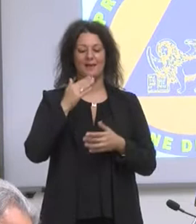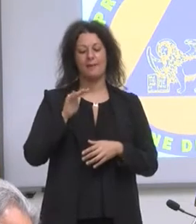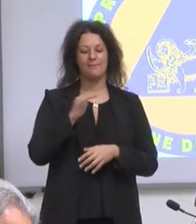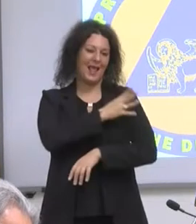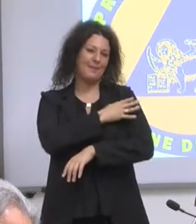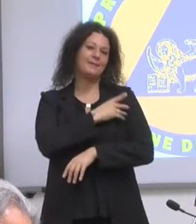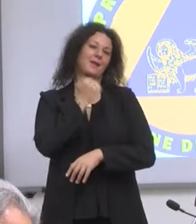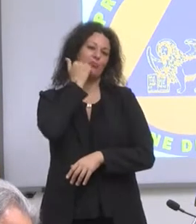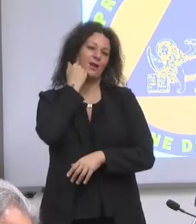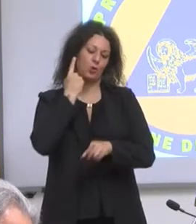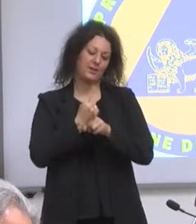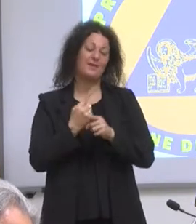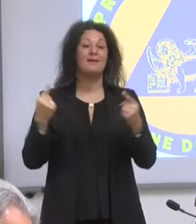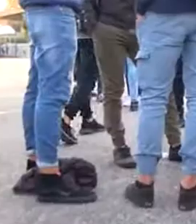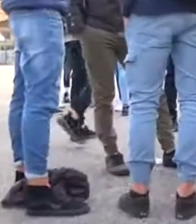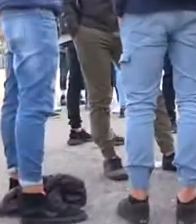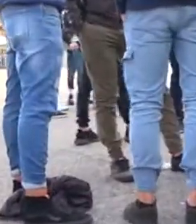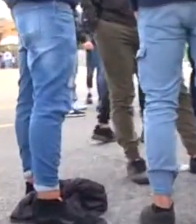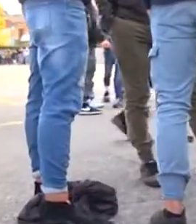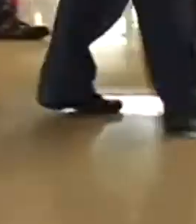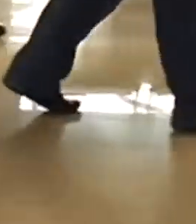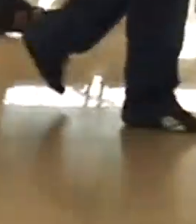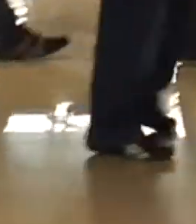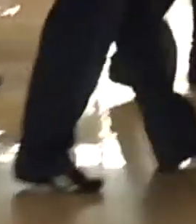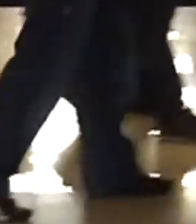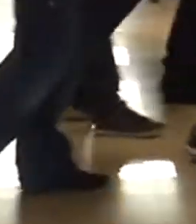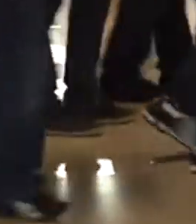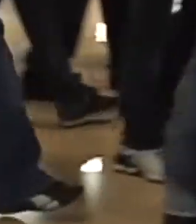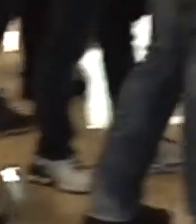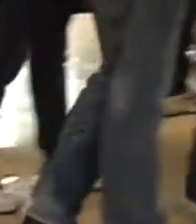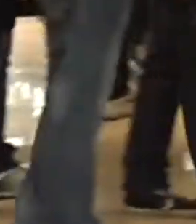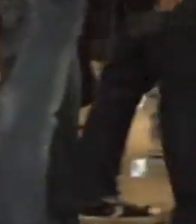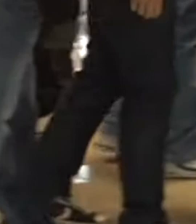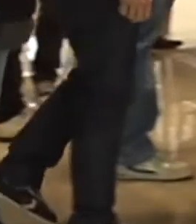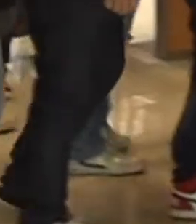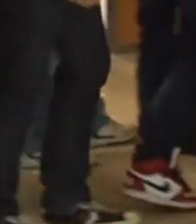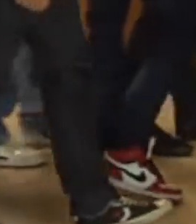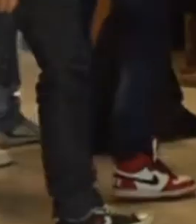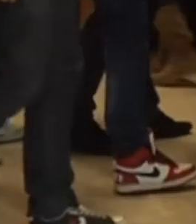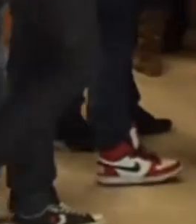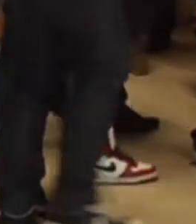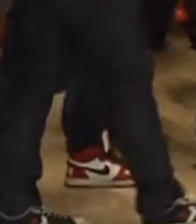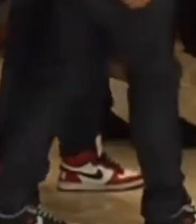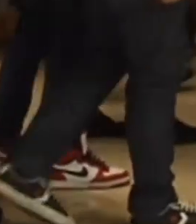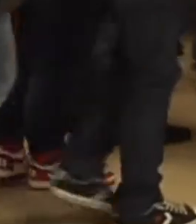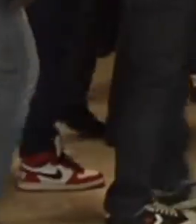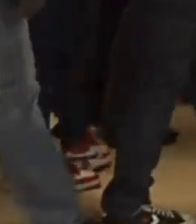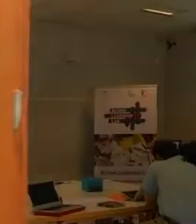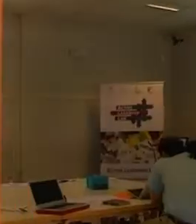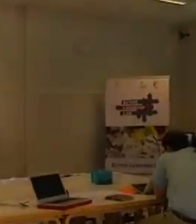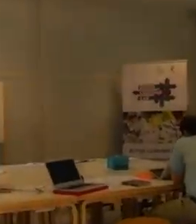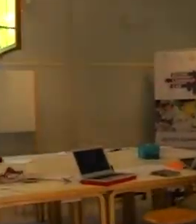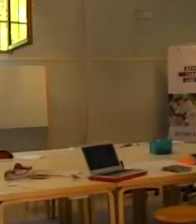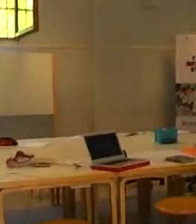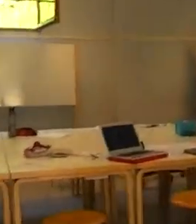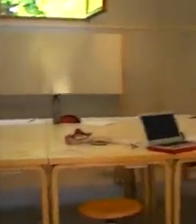più grandi a controllarsi la temperatura. A essere allertata è l'intera rete di pediatri e medici di base con la regione che intende, a